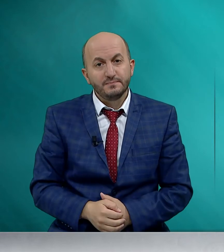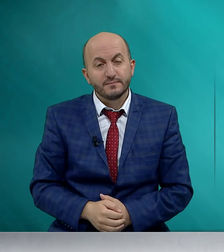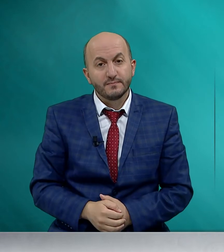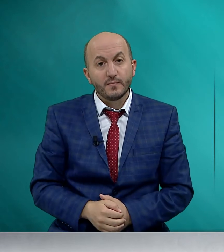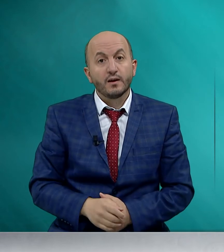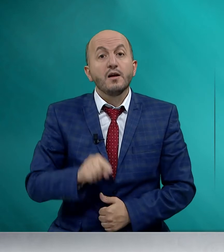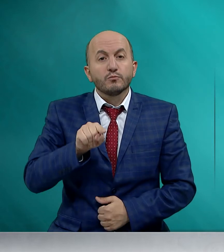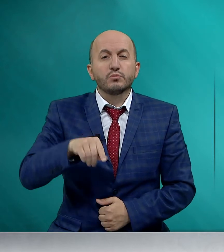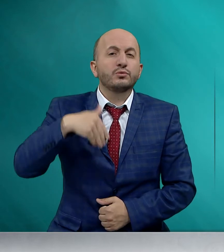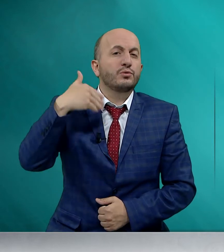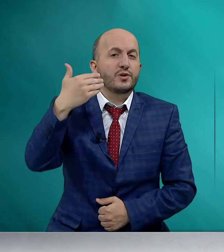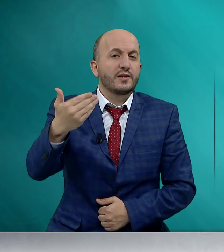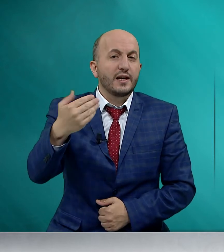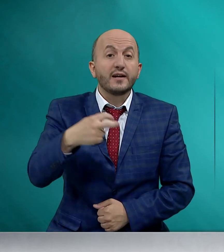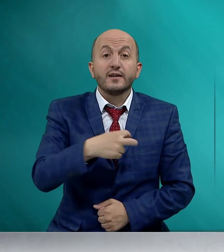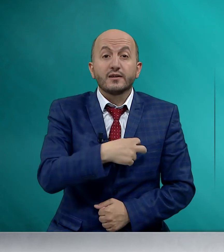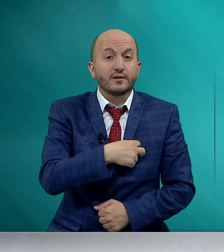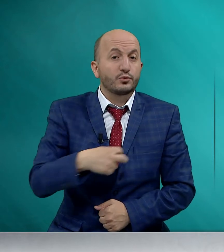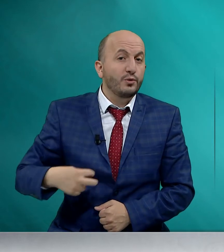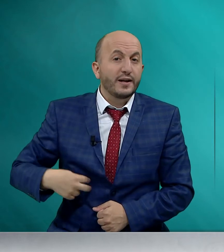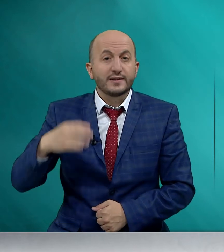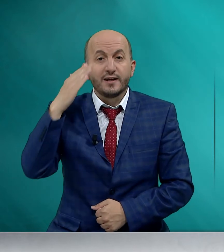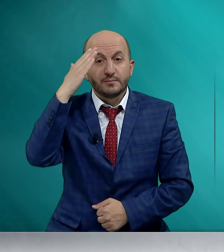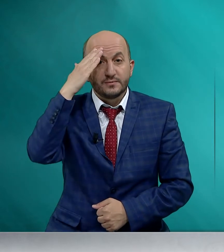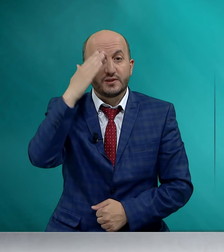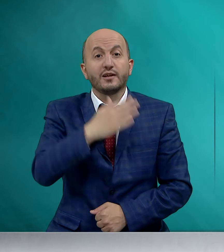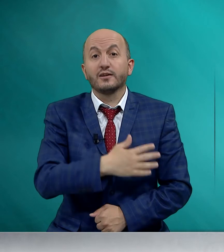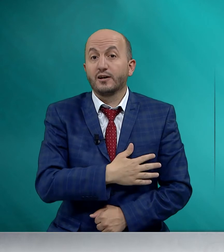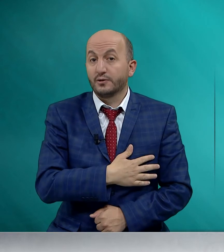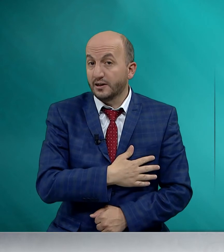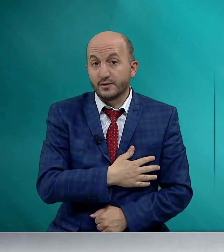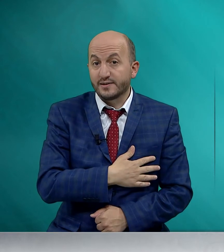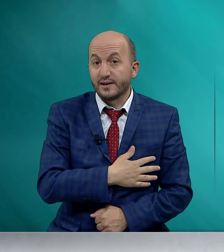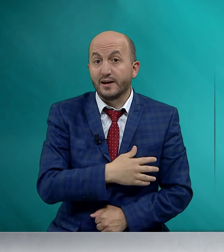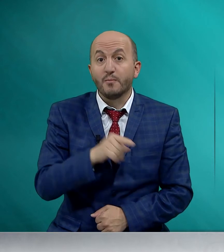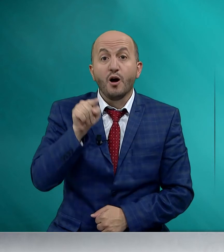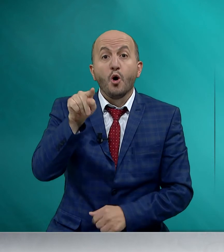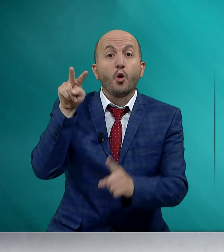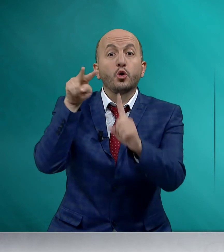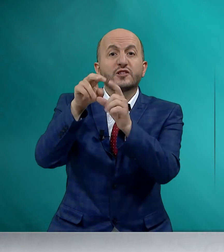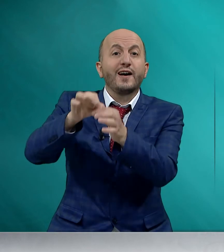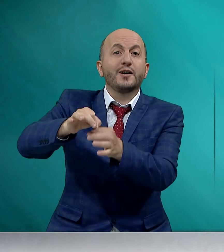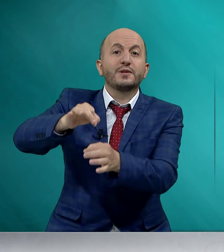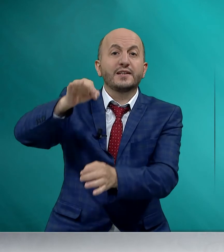Bunun üzerine Resulü Ekrem sallallahu aleyhi ve sellem, O sahabiye,